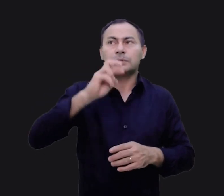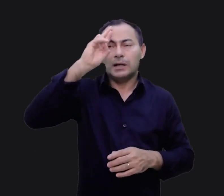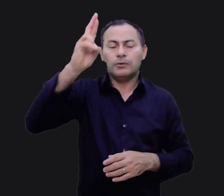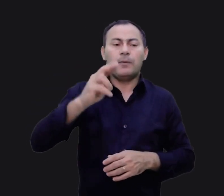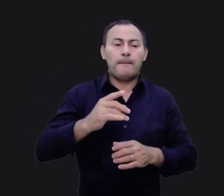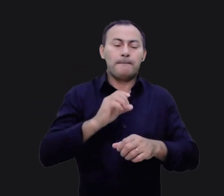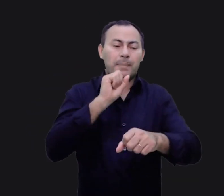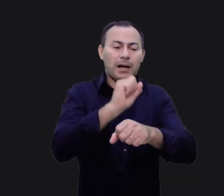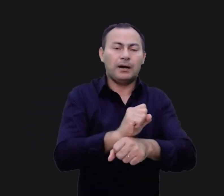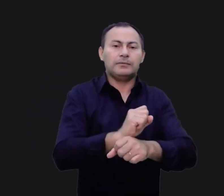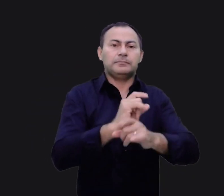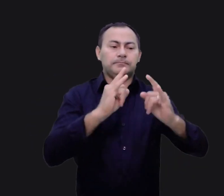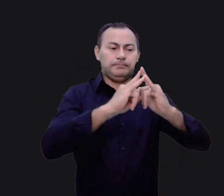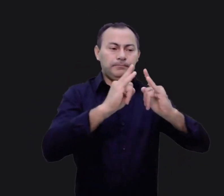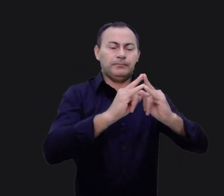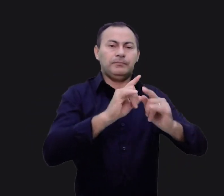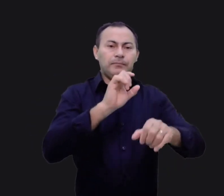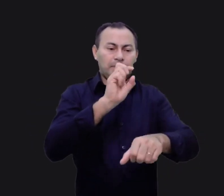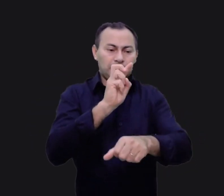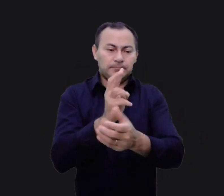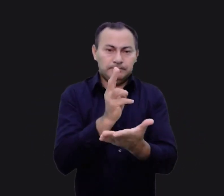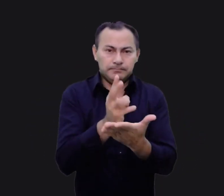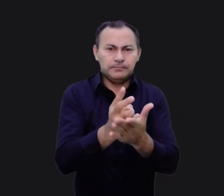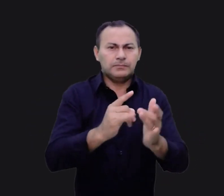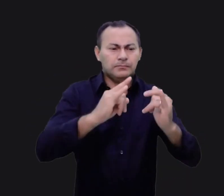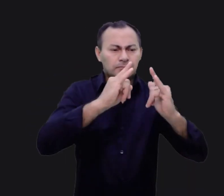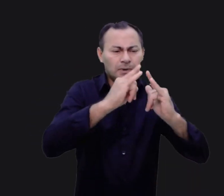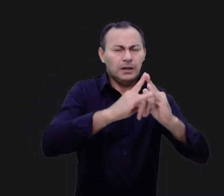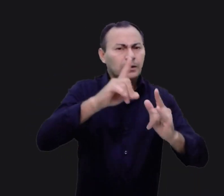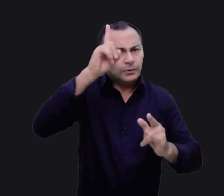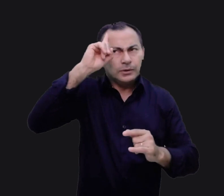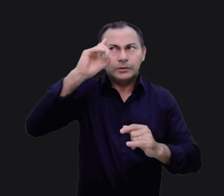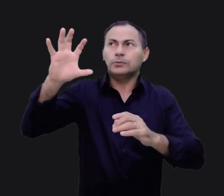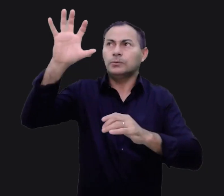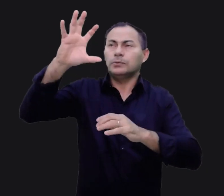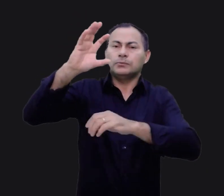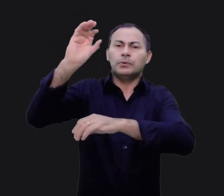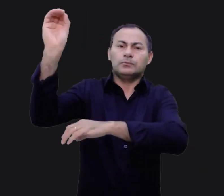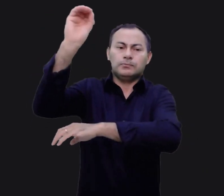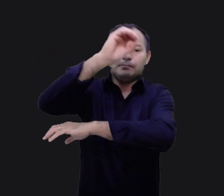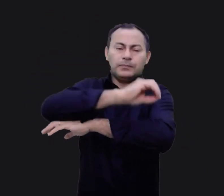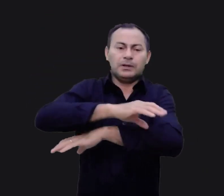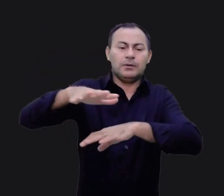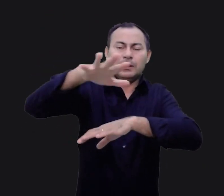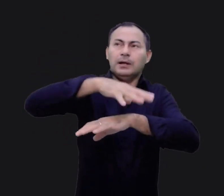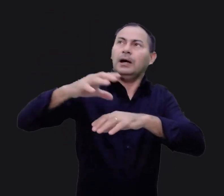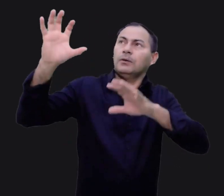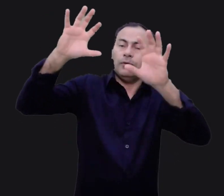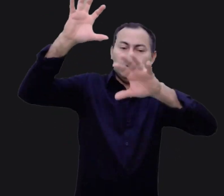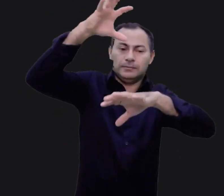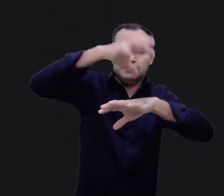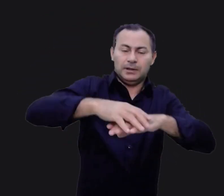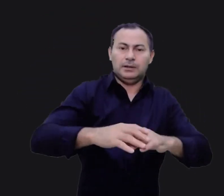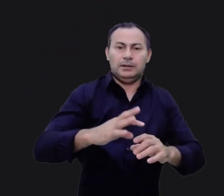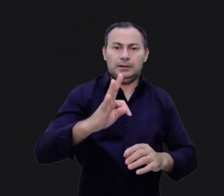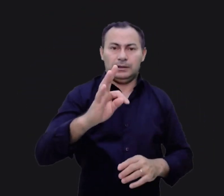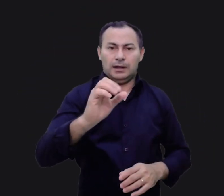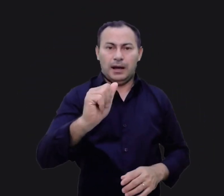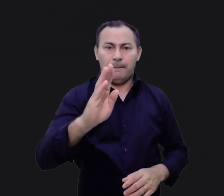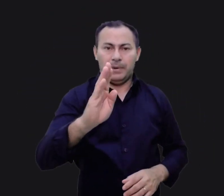e se acampavam, permaneciam acampados todos os dias em que a nuvem repousava sobre o tabernáculo. Quando a nuvem